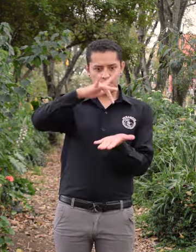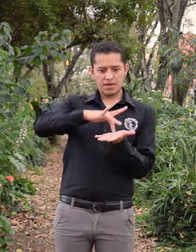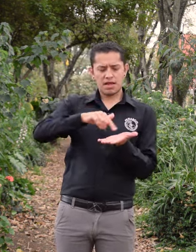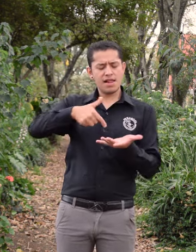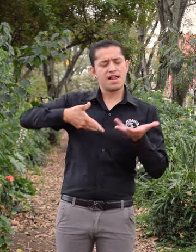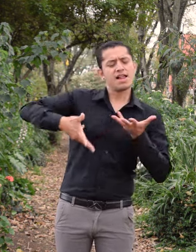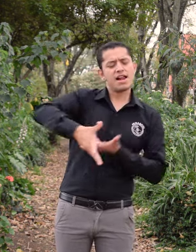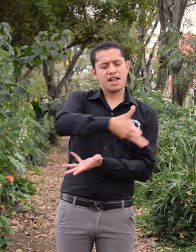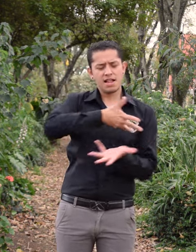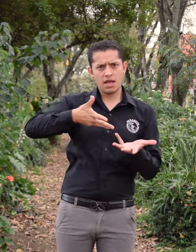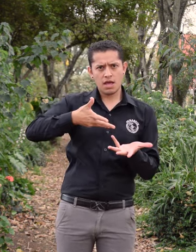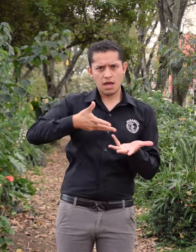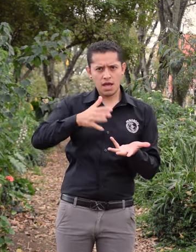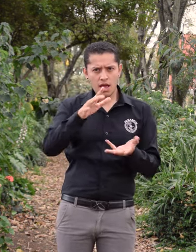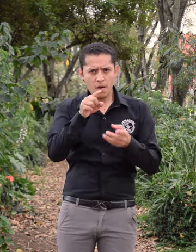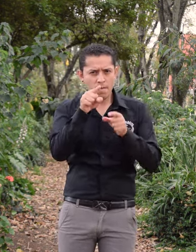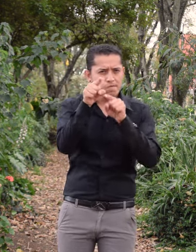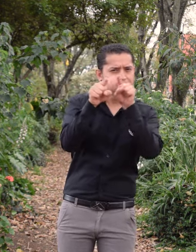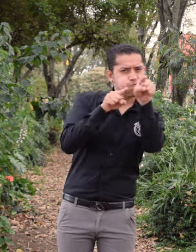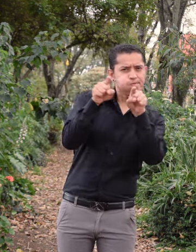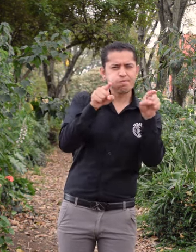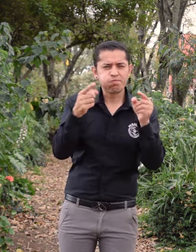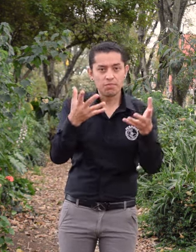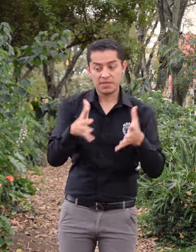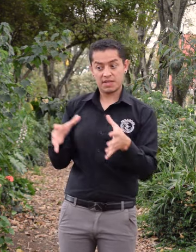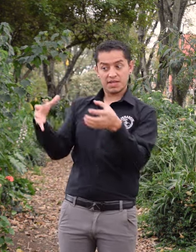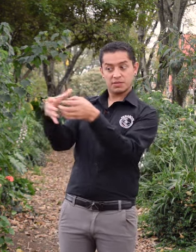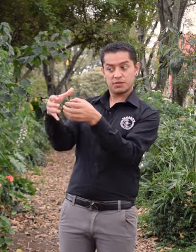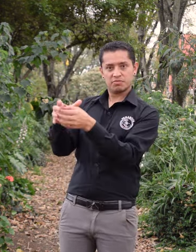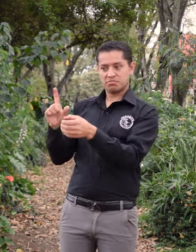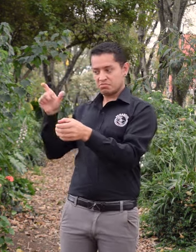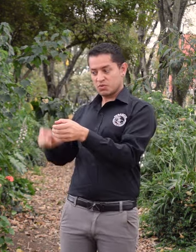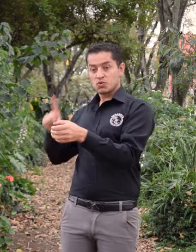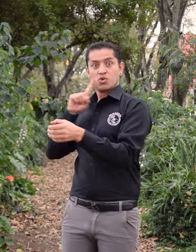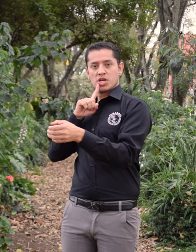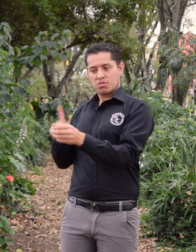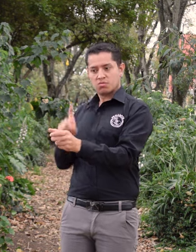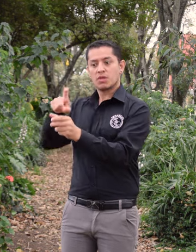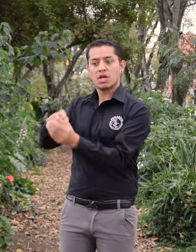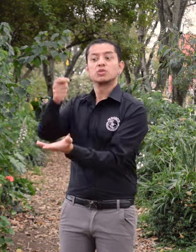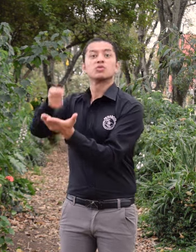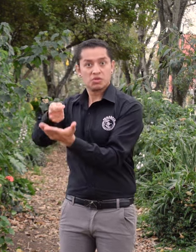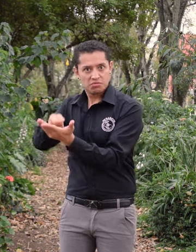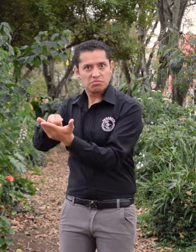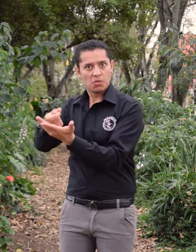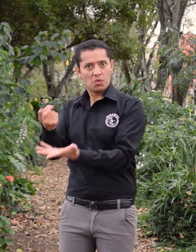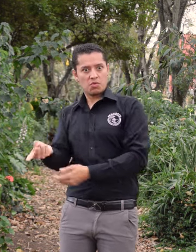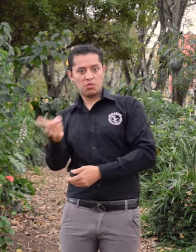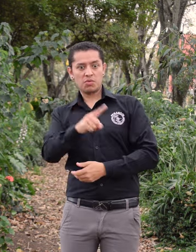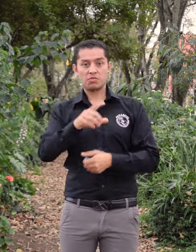En este espacio, queremos que participen activamente personas sordas de la asociación, así como personas sordas de